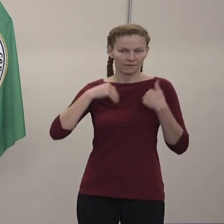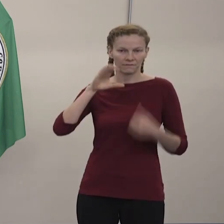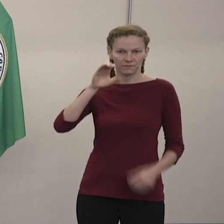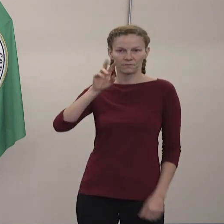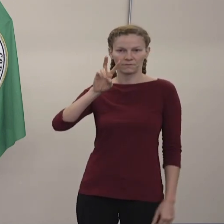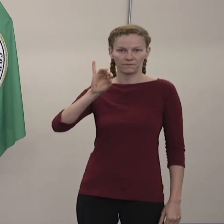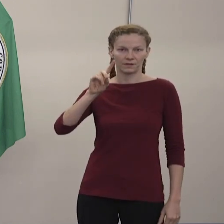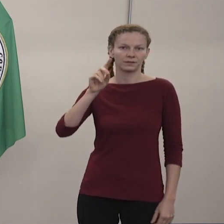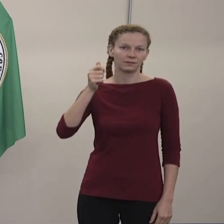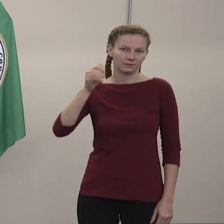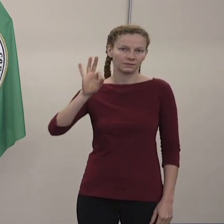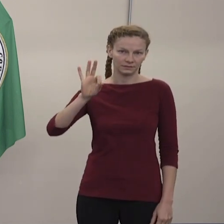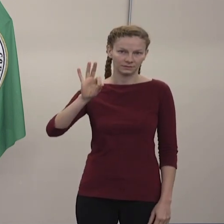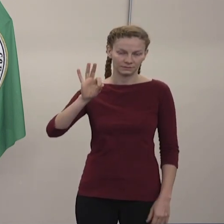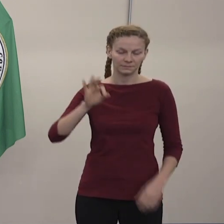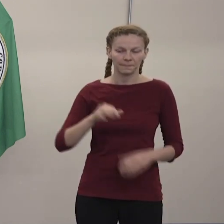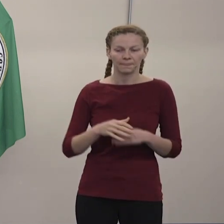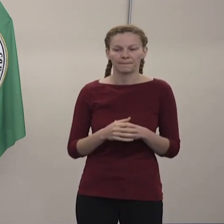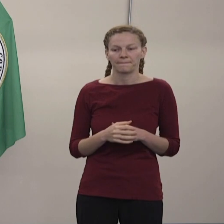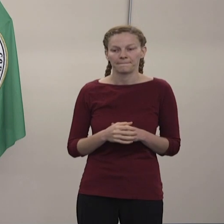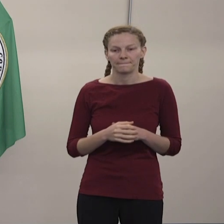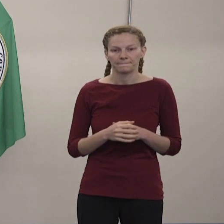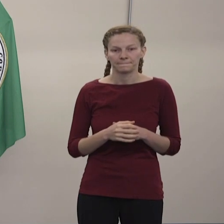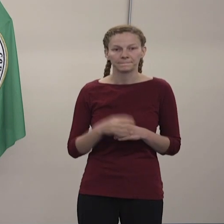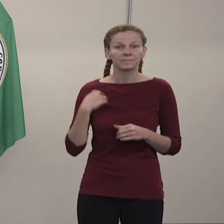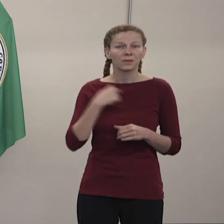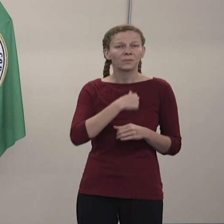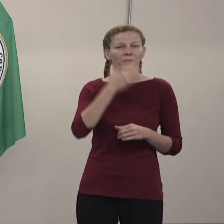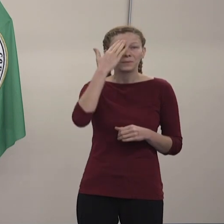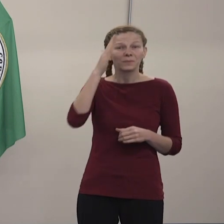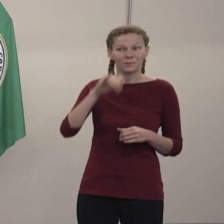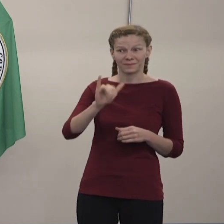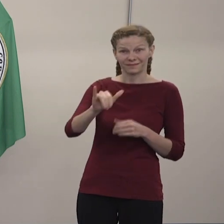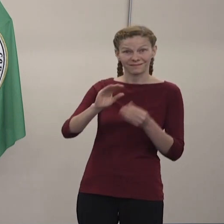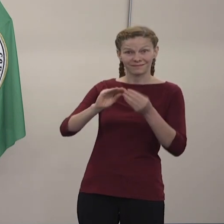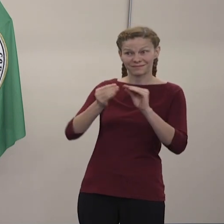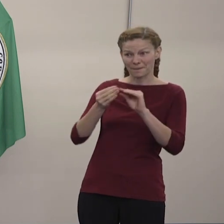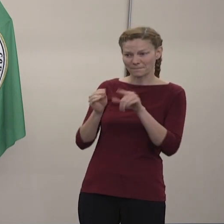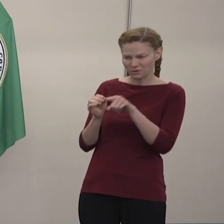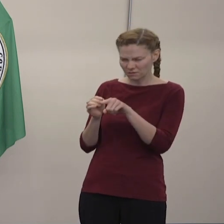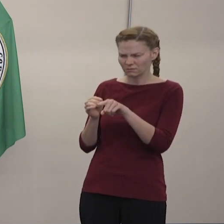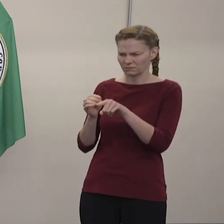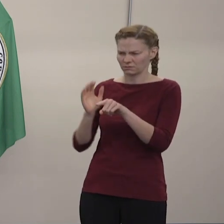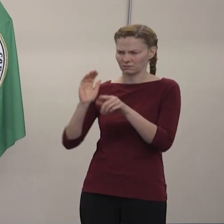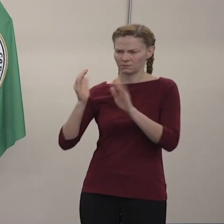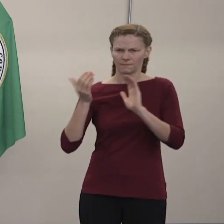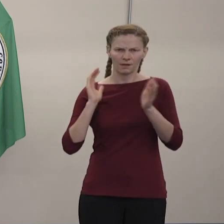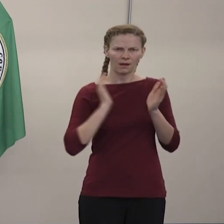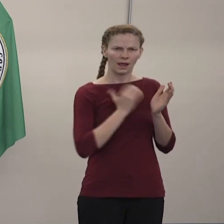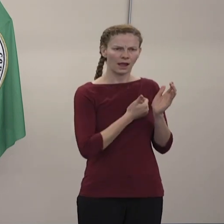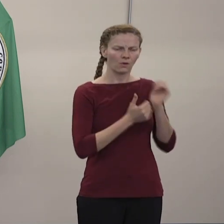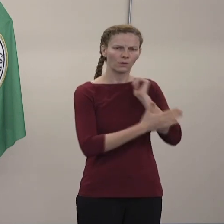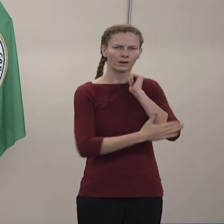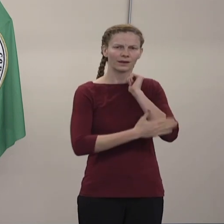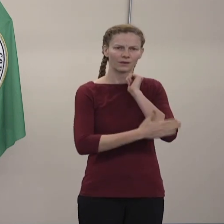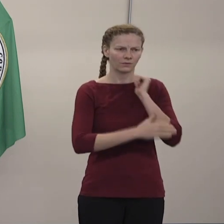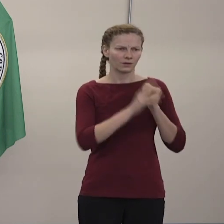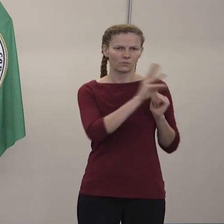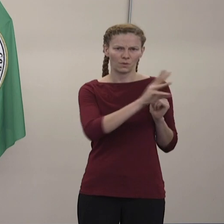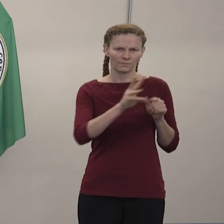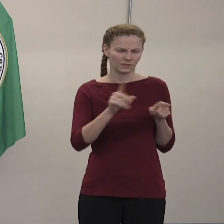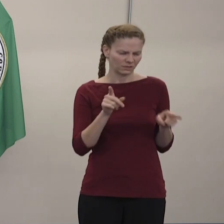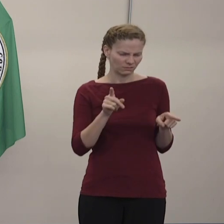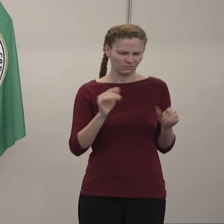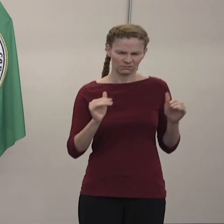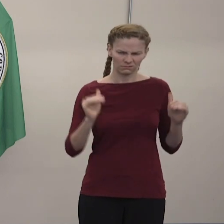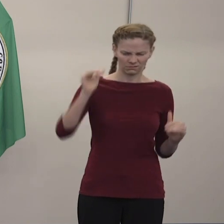PONCOM. Sabemos que esto es un número más alto que el que sale en nuestra página web